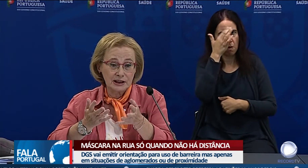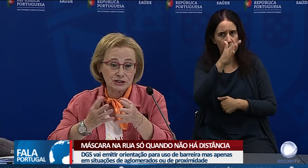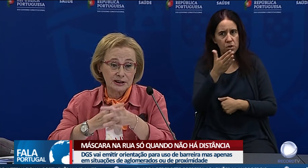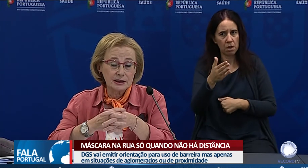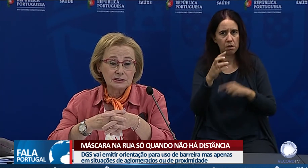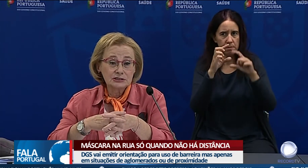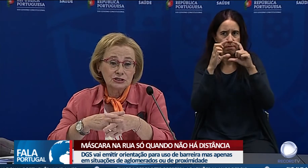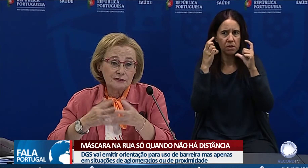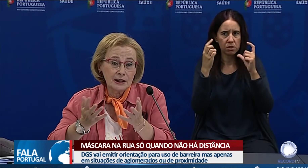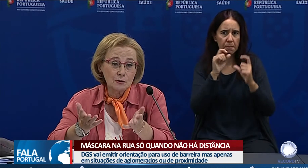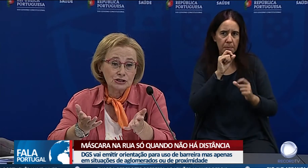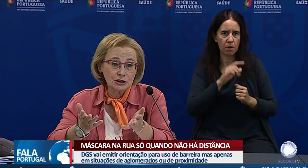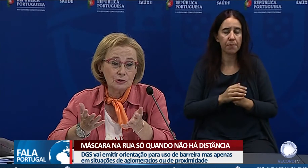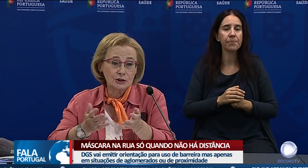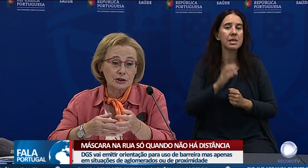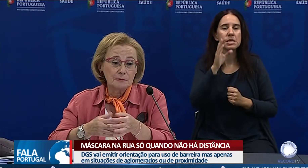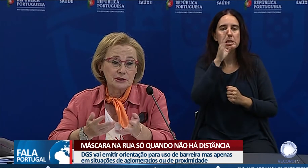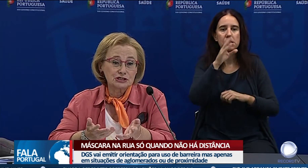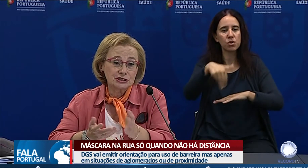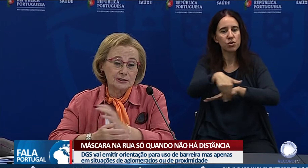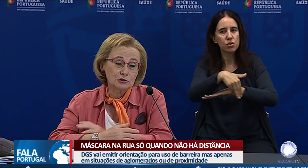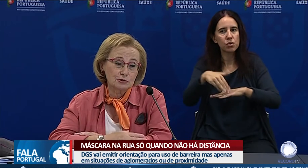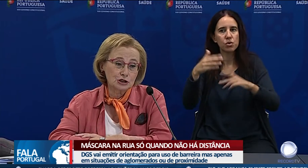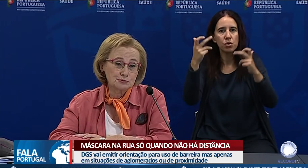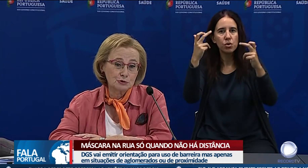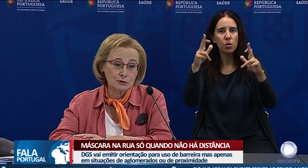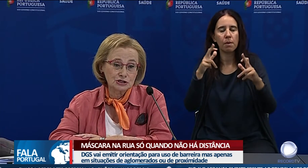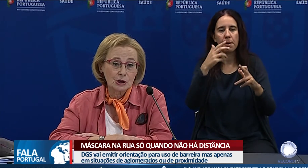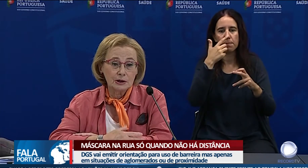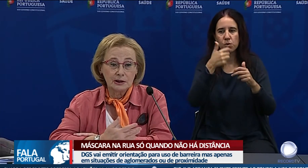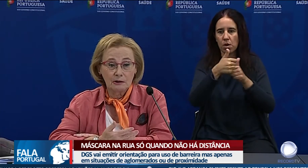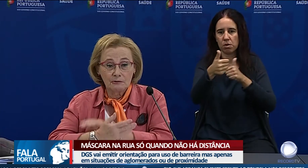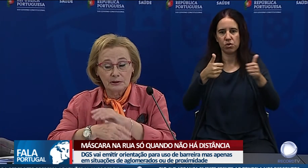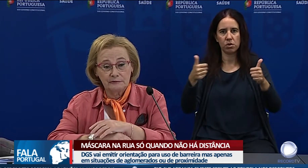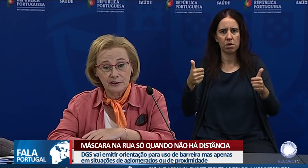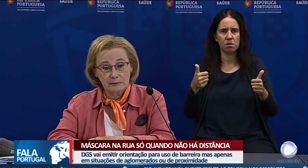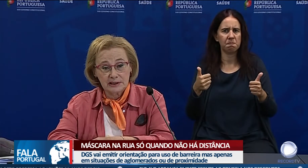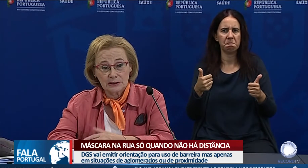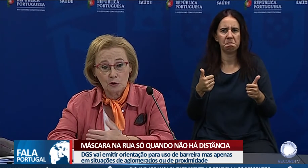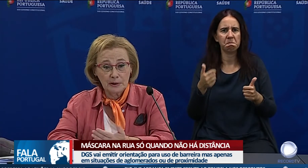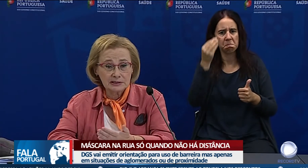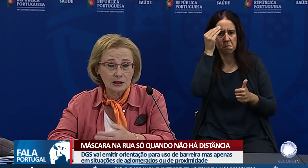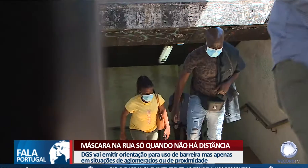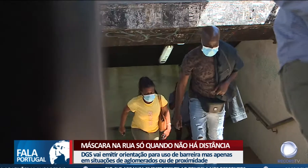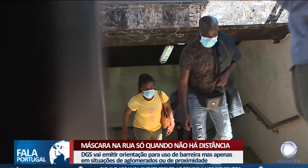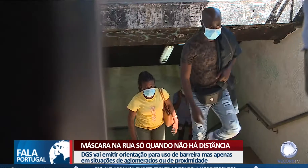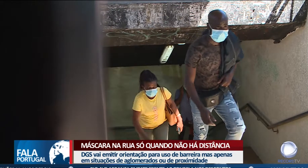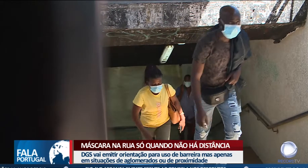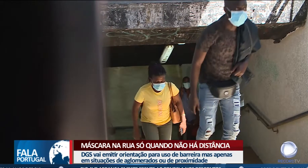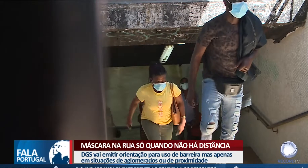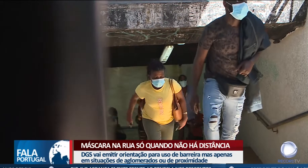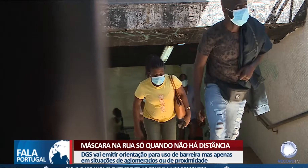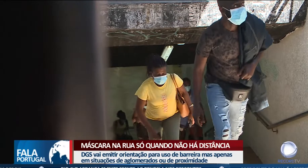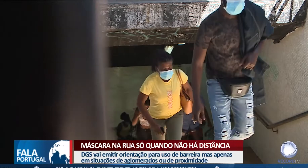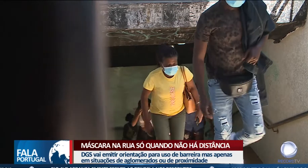máscara. Se estiverem no exterior, mas distante de outras pessoas, não faremos essa recomendação. É